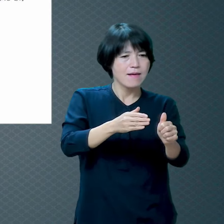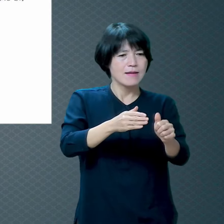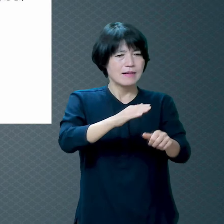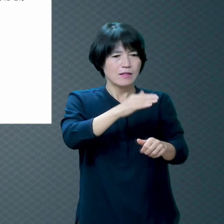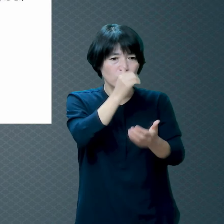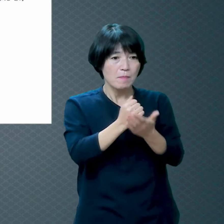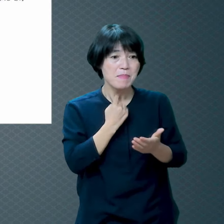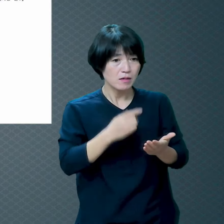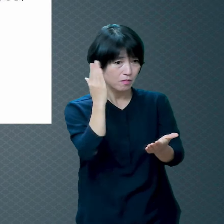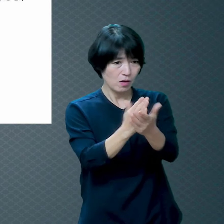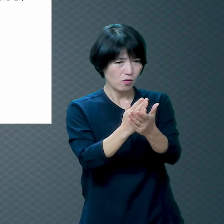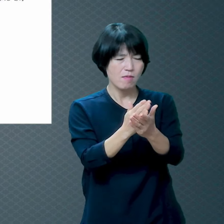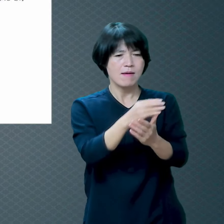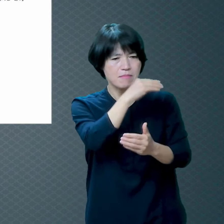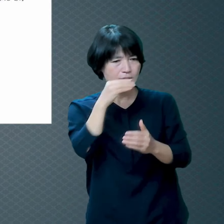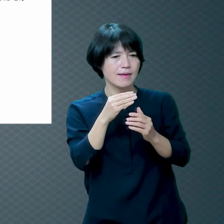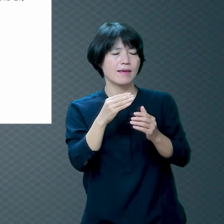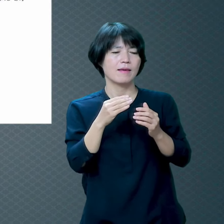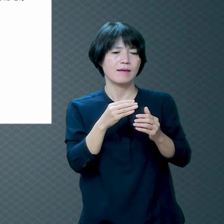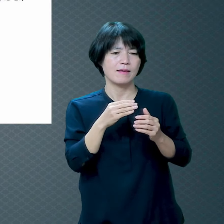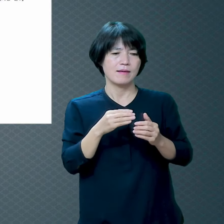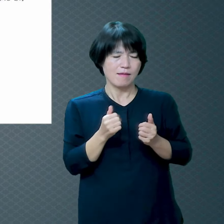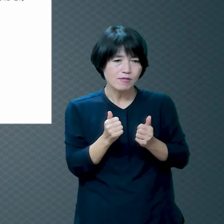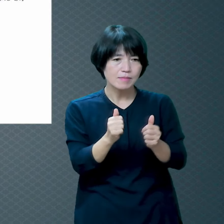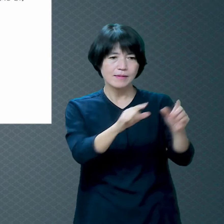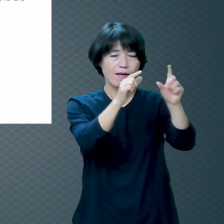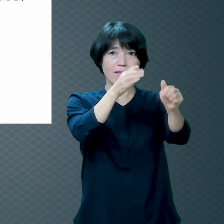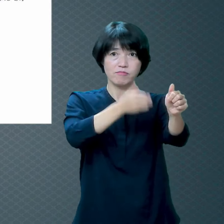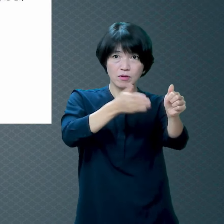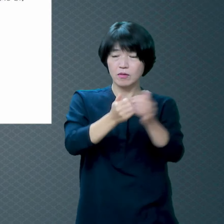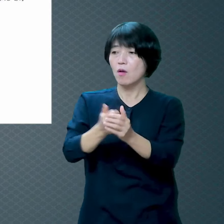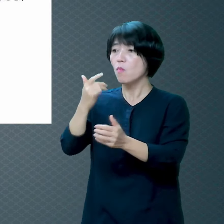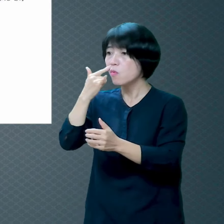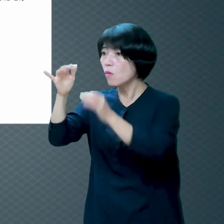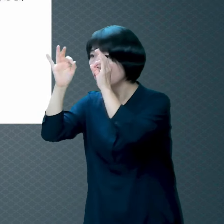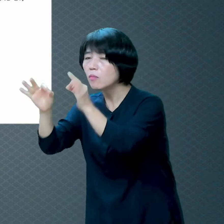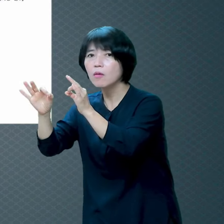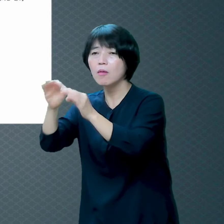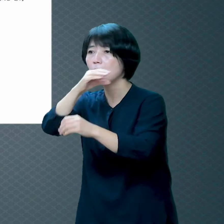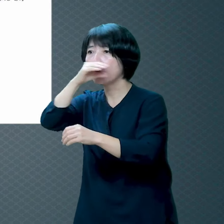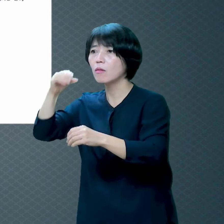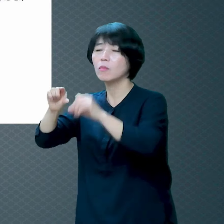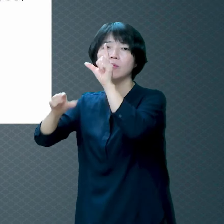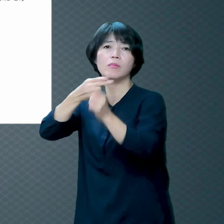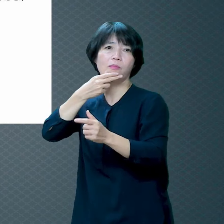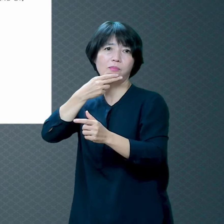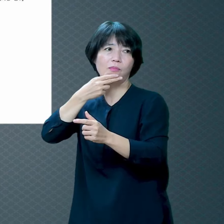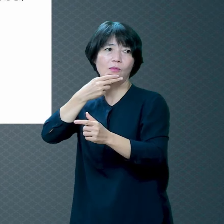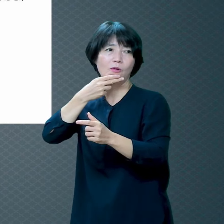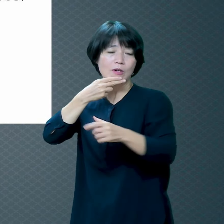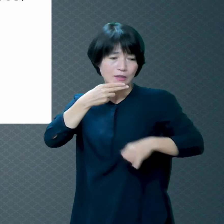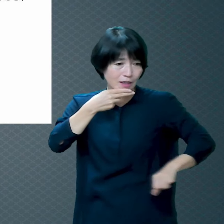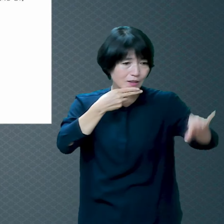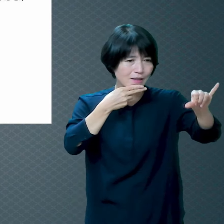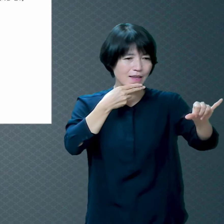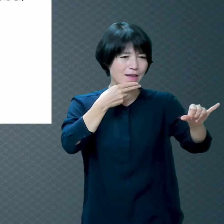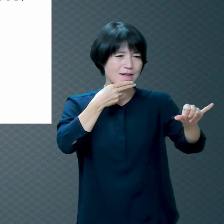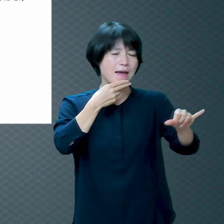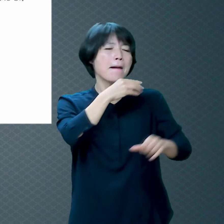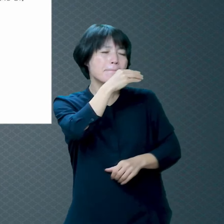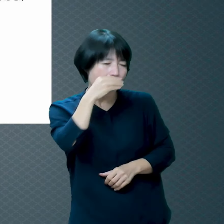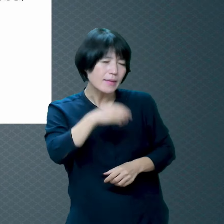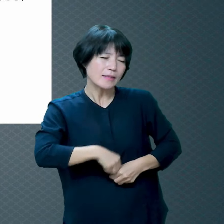말은 하는데 문제는 부모 자신이 바르게 삽니까 자녀한테 이렇게